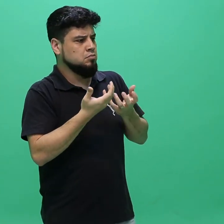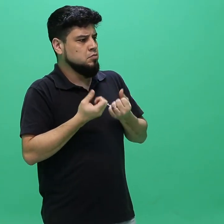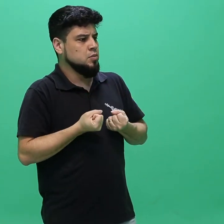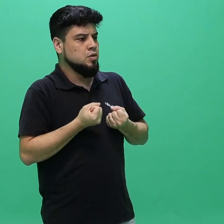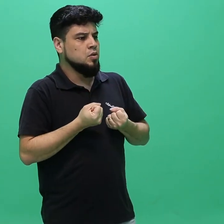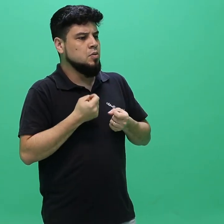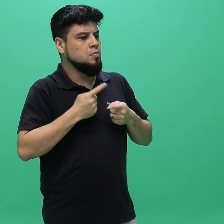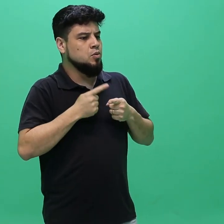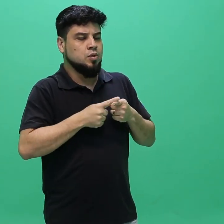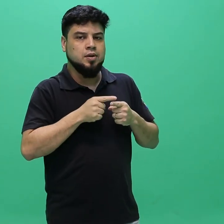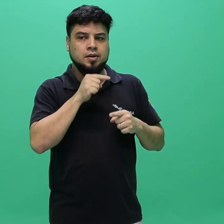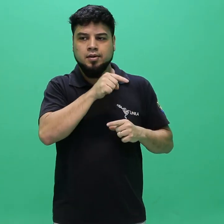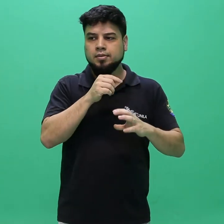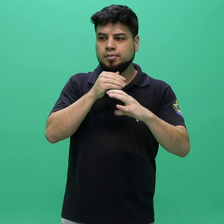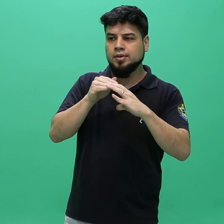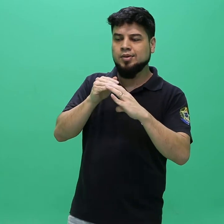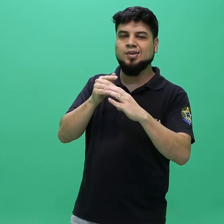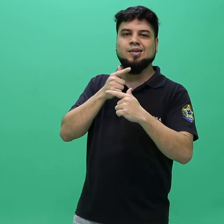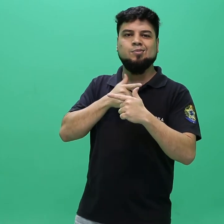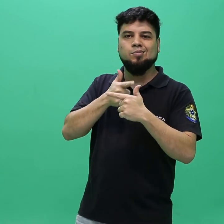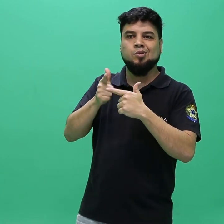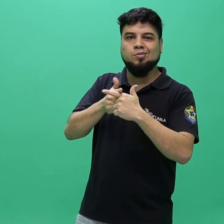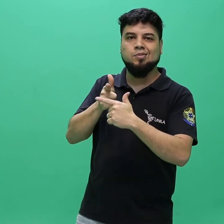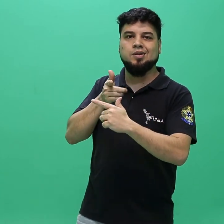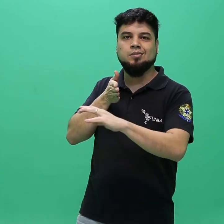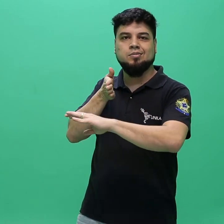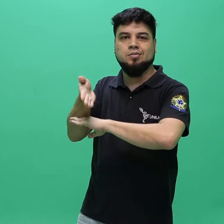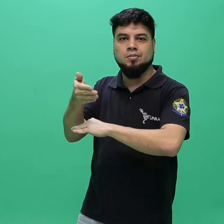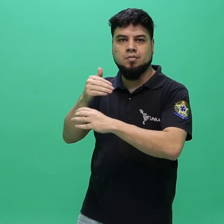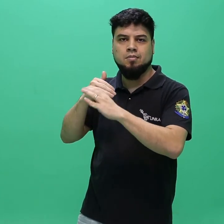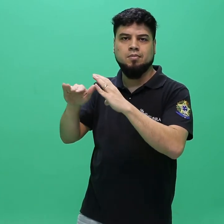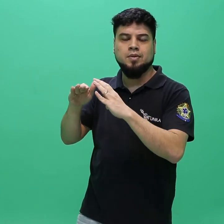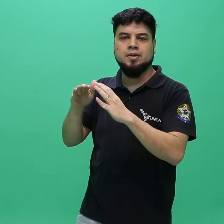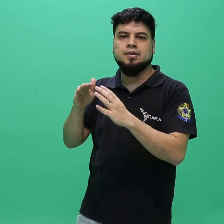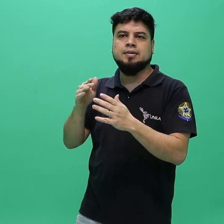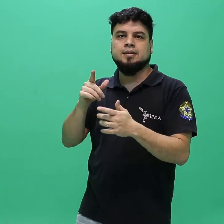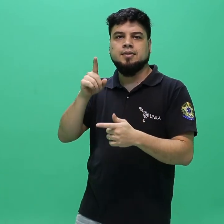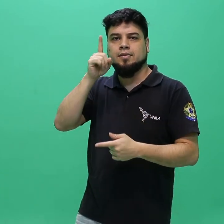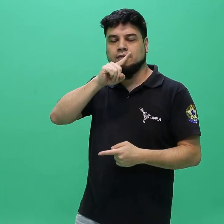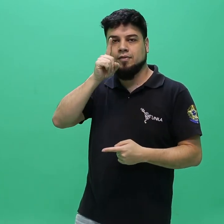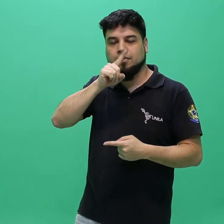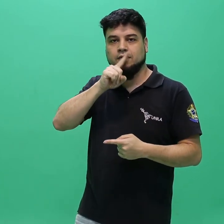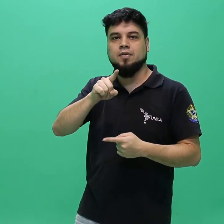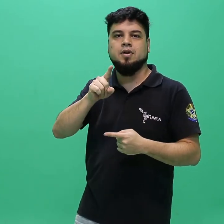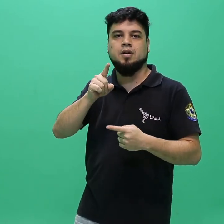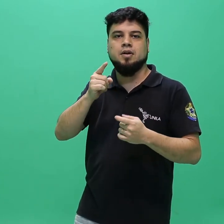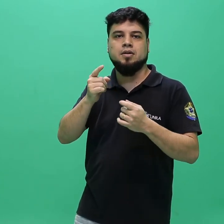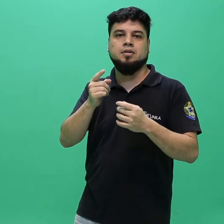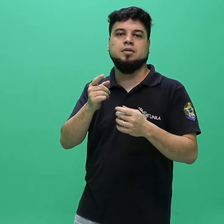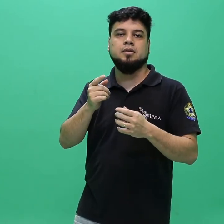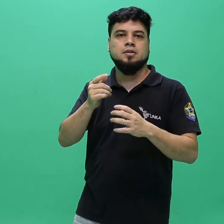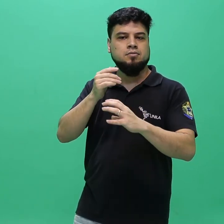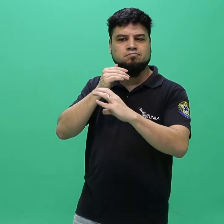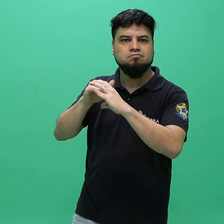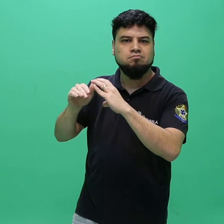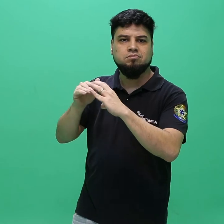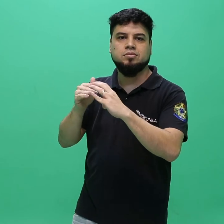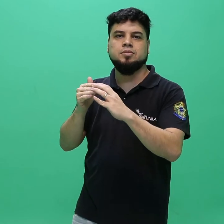técnica, 5 Falhas de comunicação, 5 Comgestionamento das linhas de comunicação, 5 Pauta de